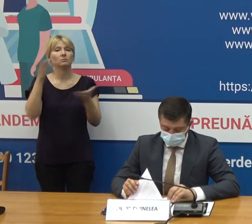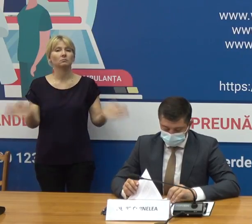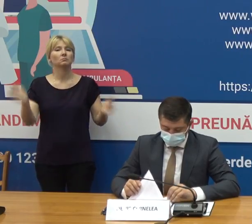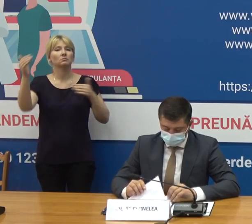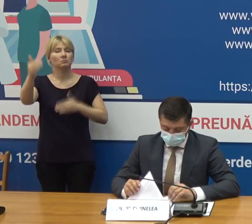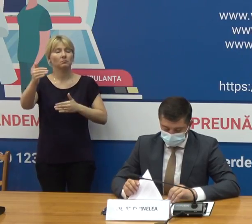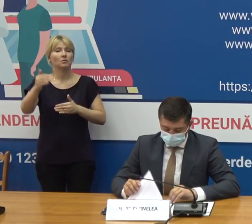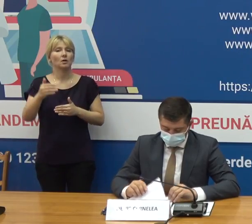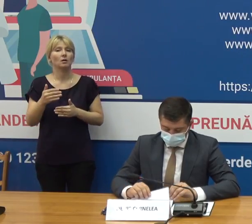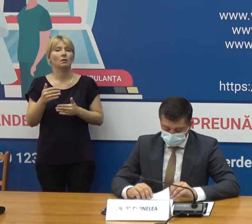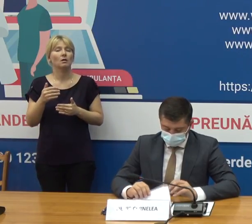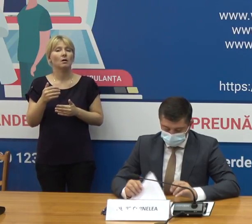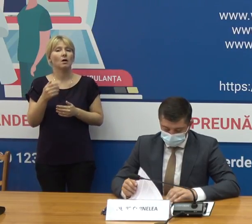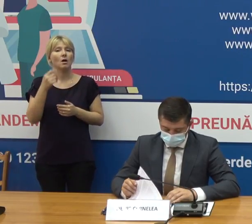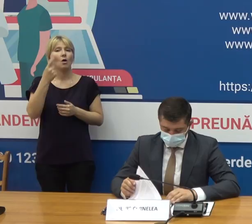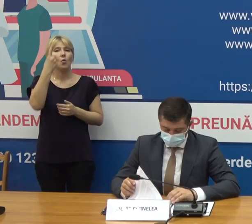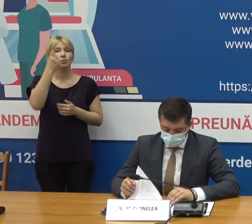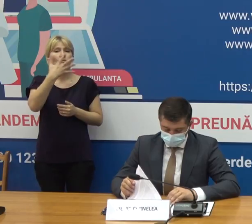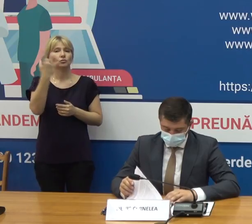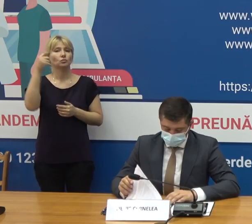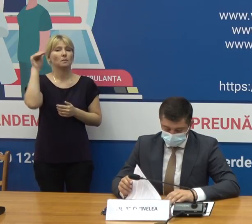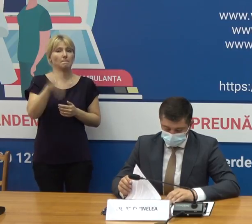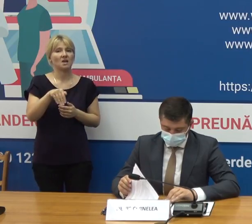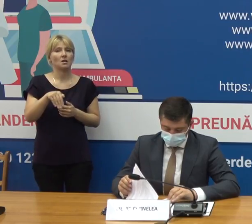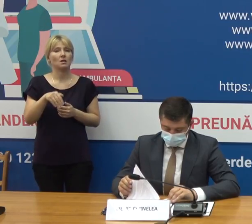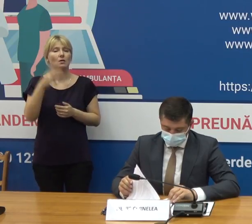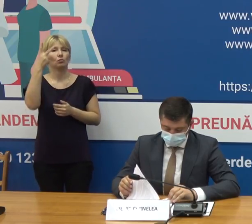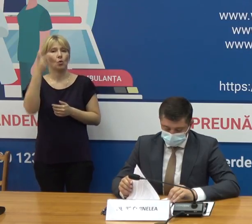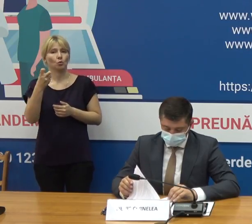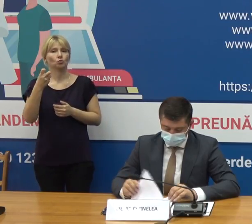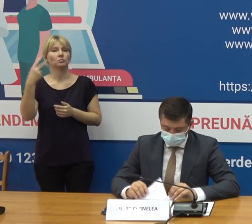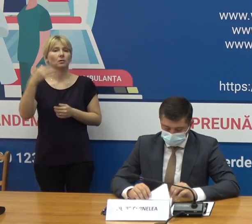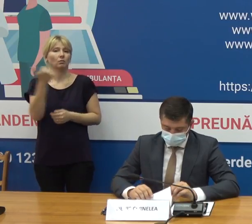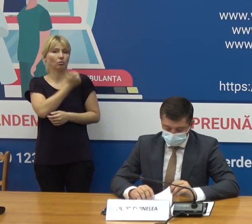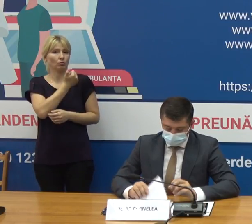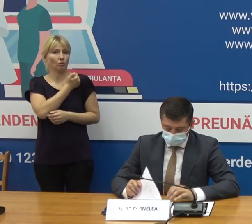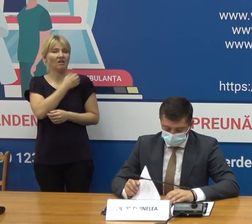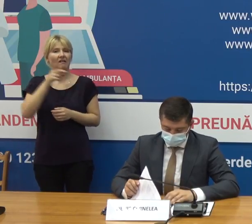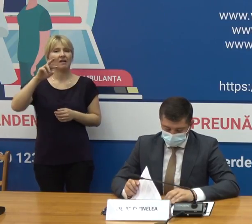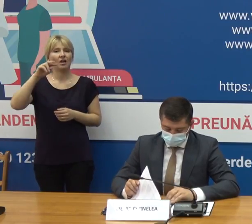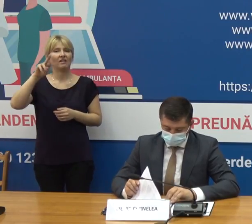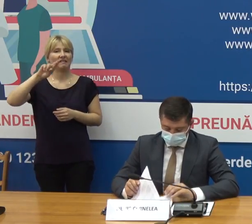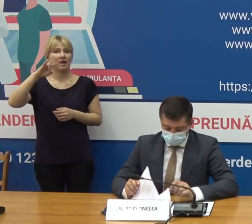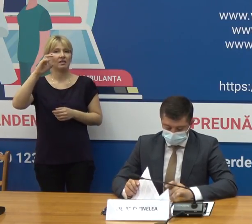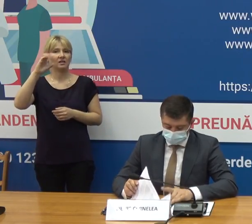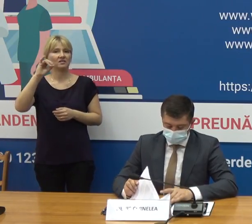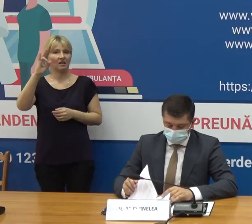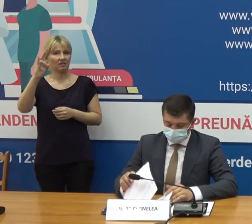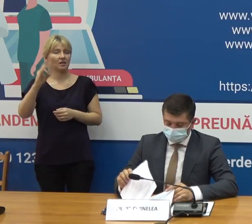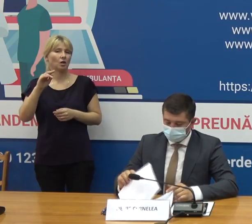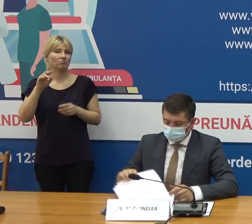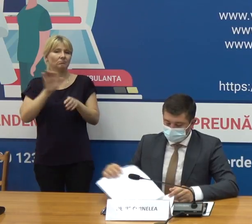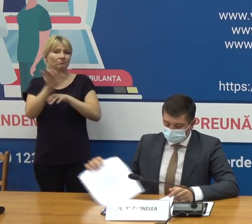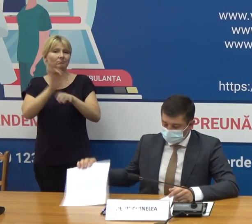vaccin în cantitate de 151.220 de vaccin Janssen, produs de companie Johnson &